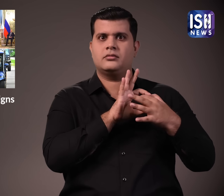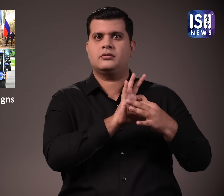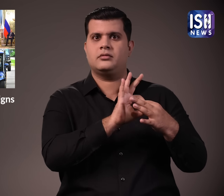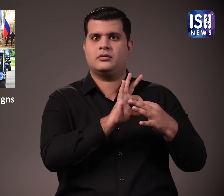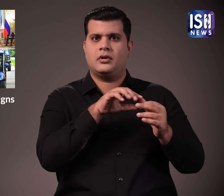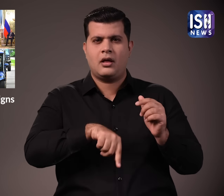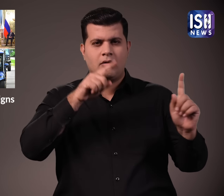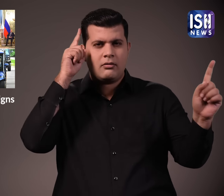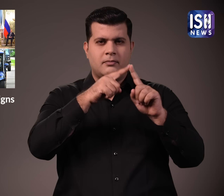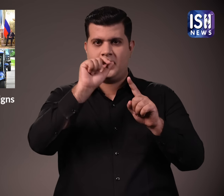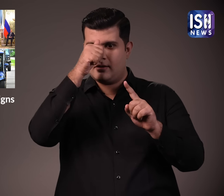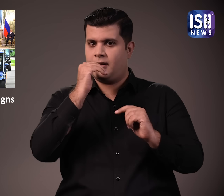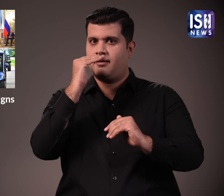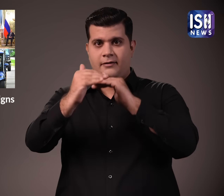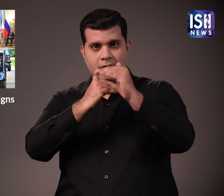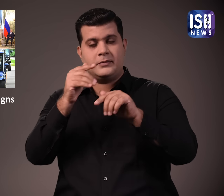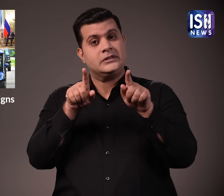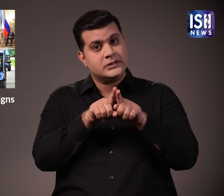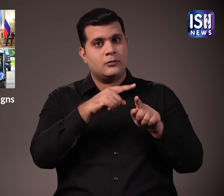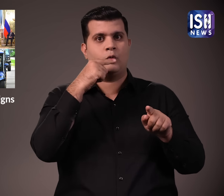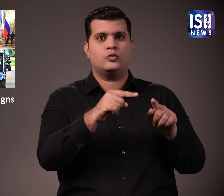कारेक्रम आयोजित करना आदी किया जाएगा